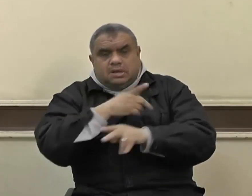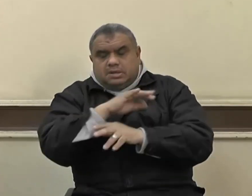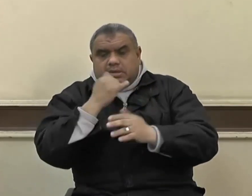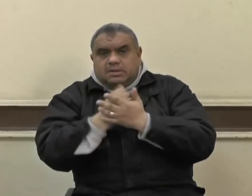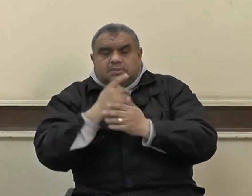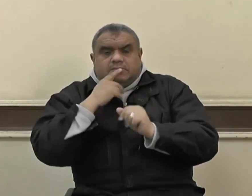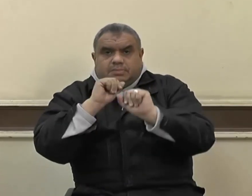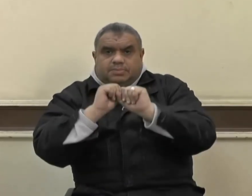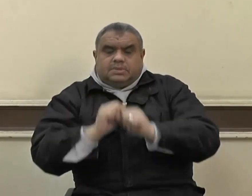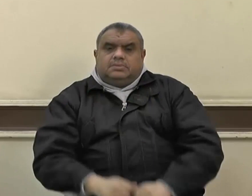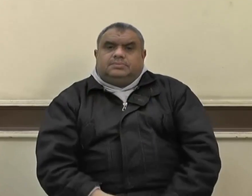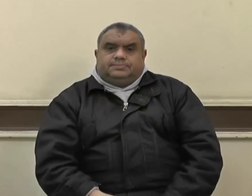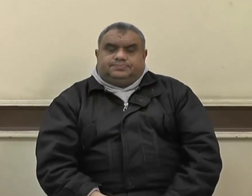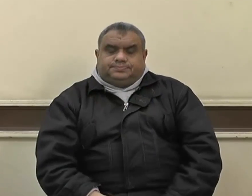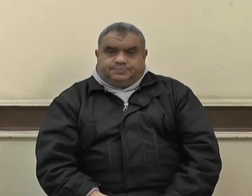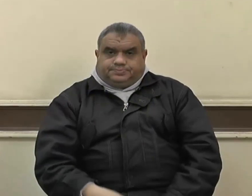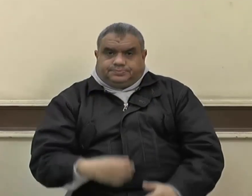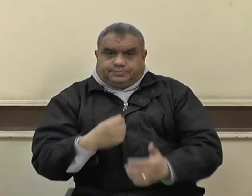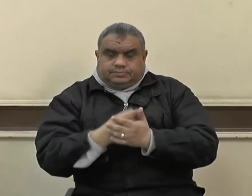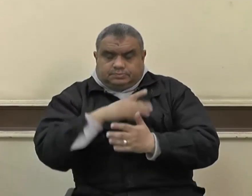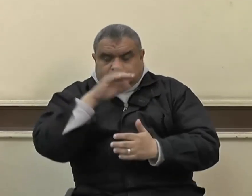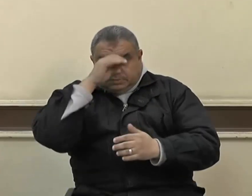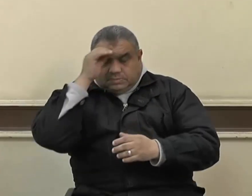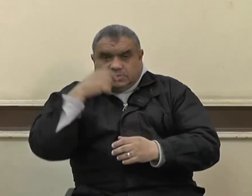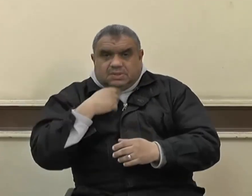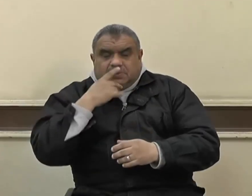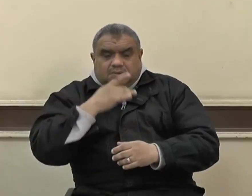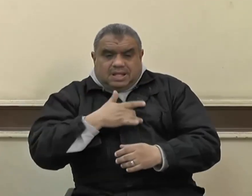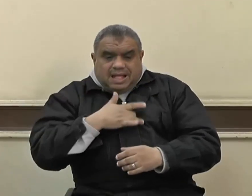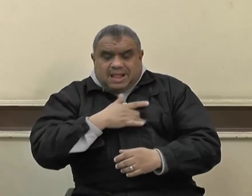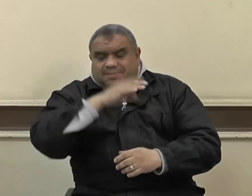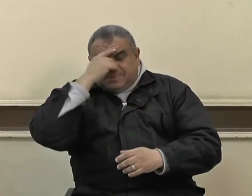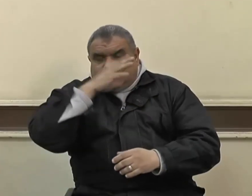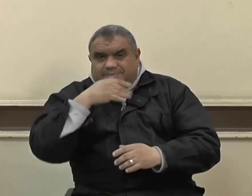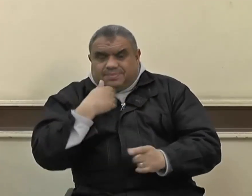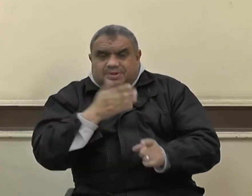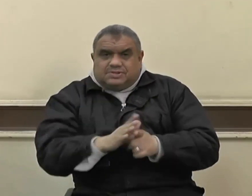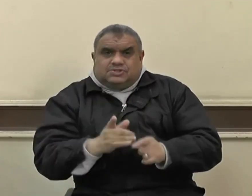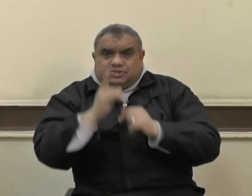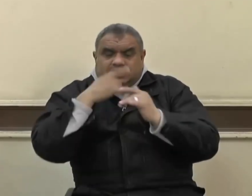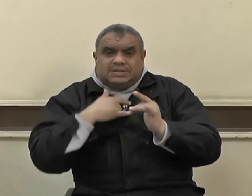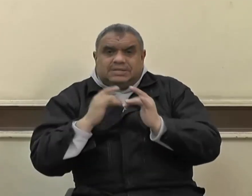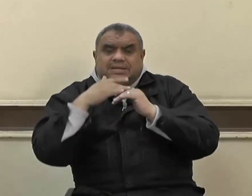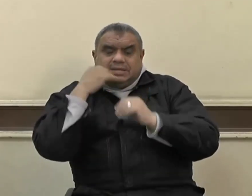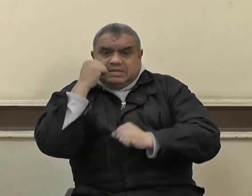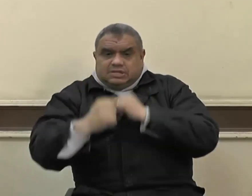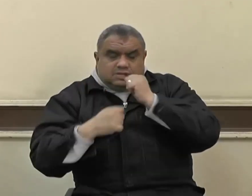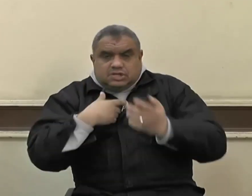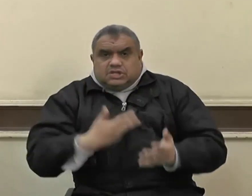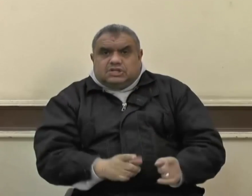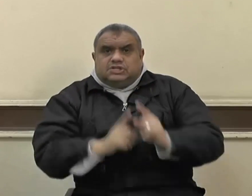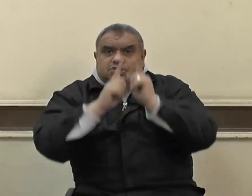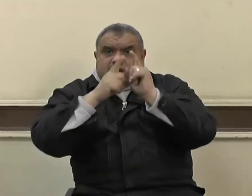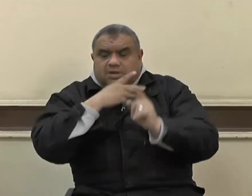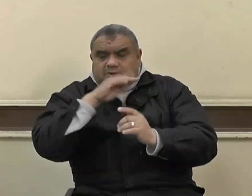أن تكون كلمة الله هي العليا وكلمة الذين كفروا السفلى شهيد